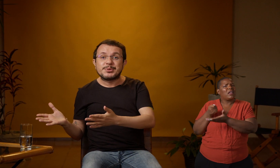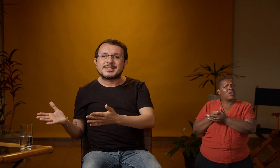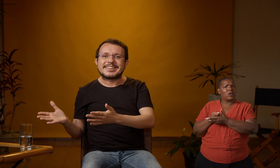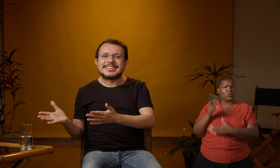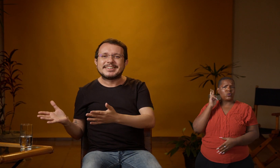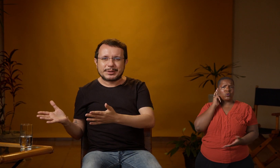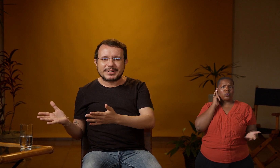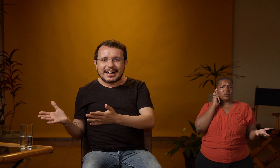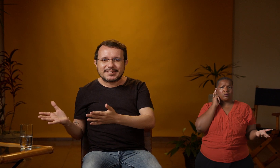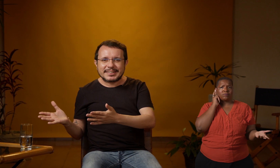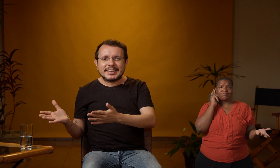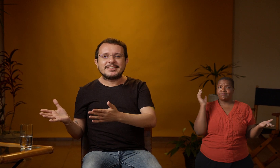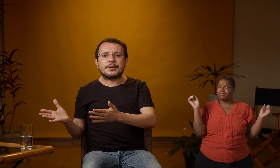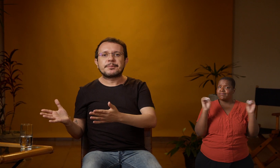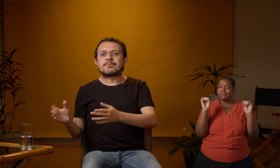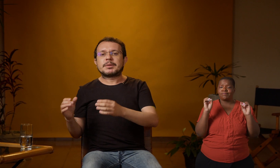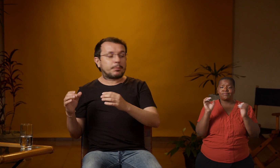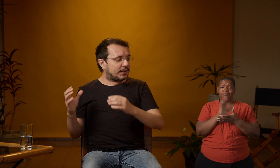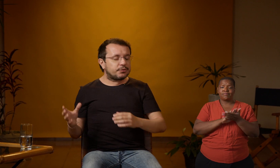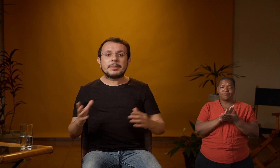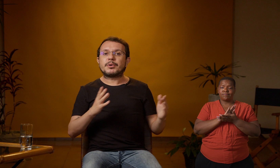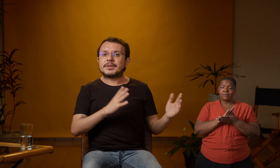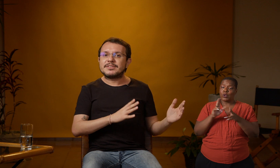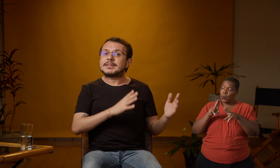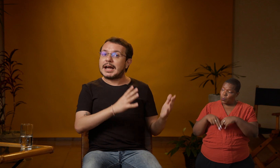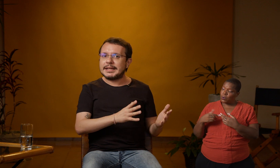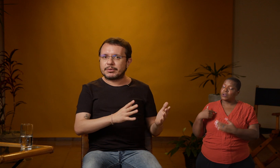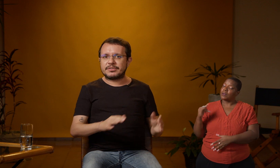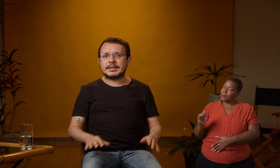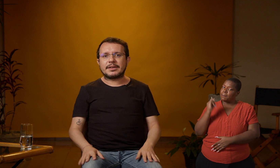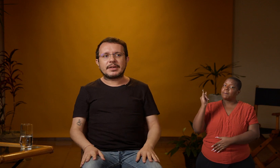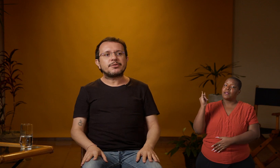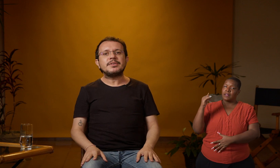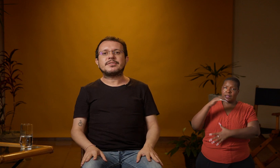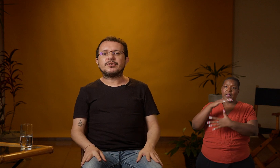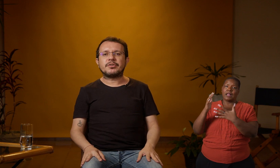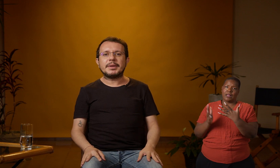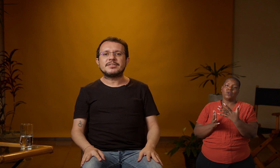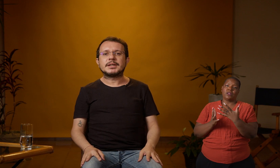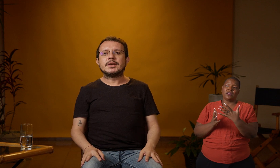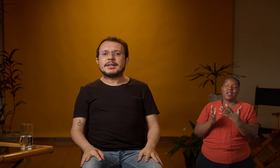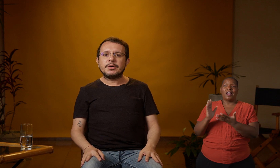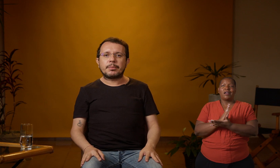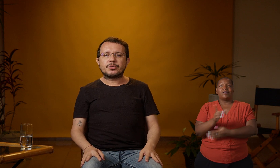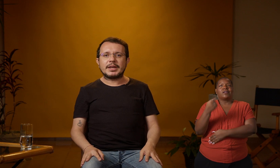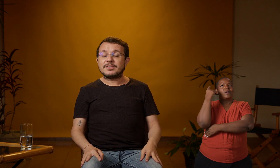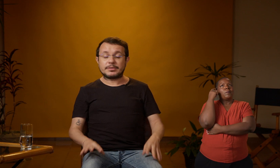escuta? Não é verdade? Então, por isso a importância da língua de sinais. Às vezes a gente pensa que o português,